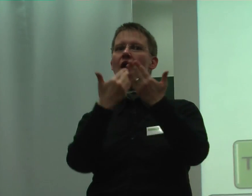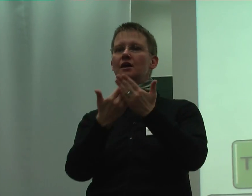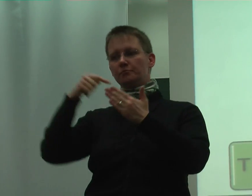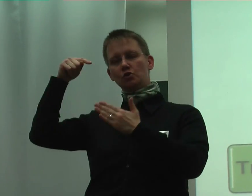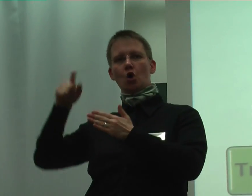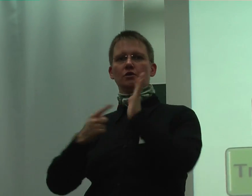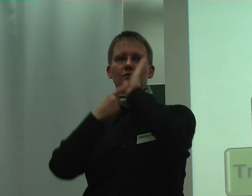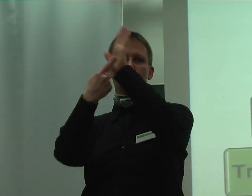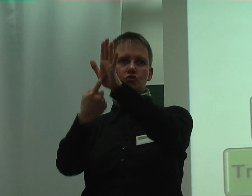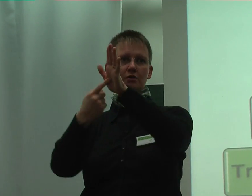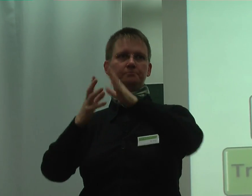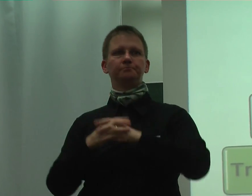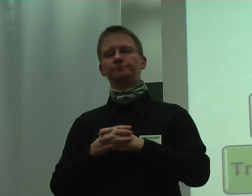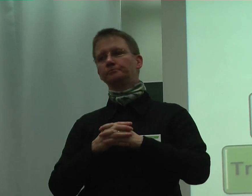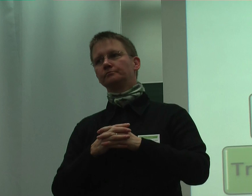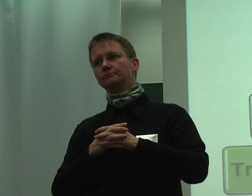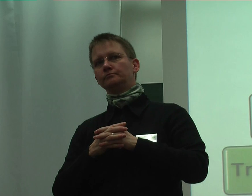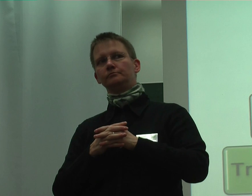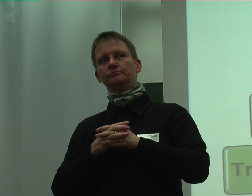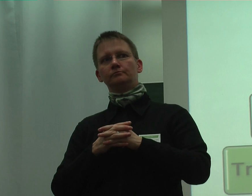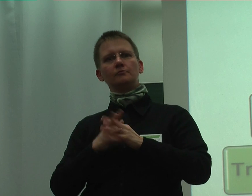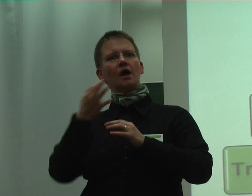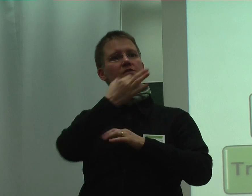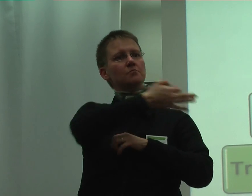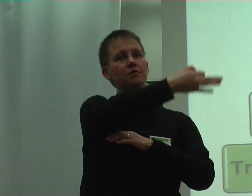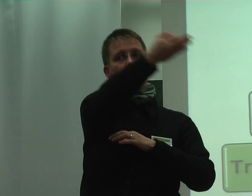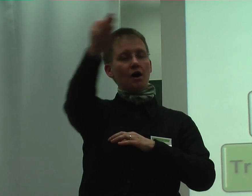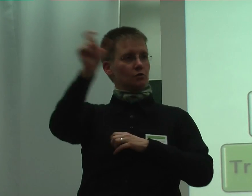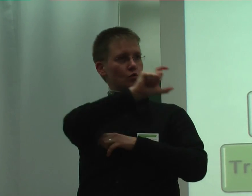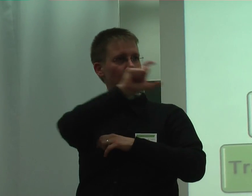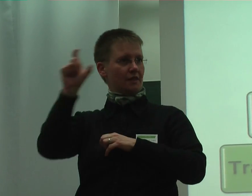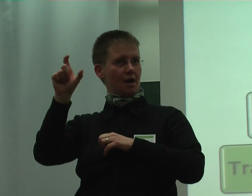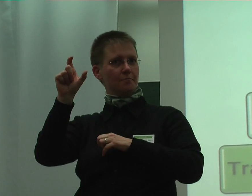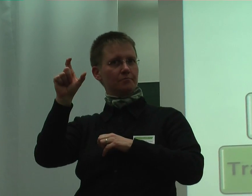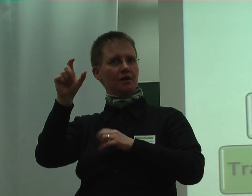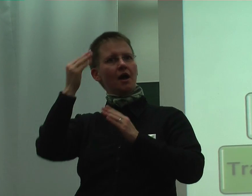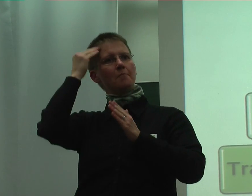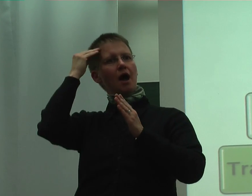heute vor. Die befragten Unternehmen haben wir nach folgenden Kriterien ausgewählt.